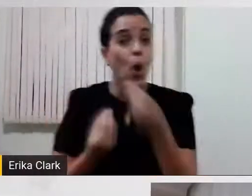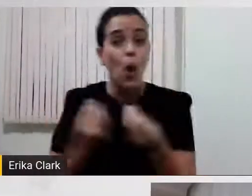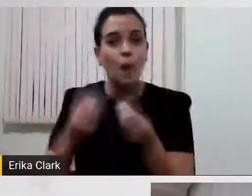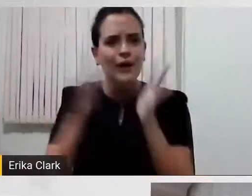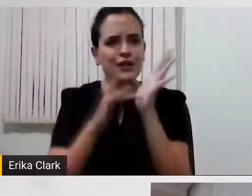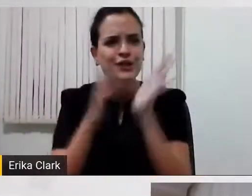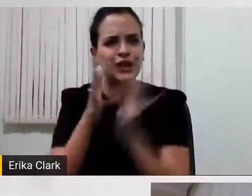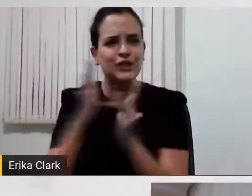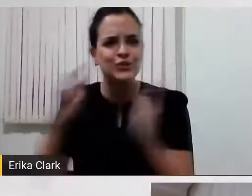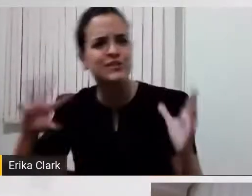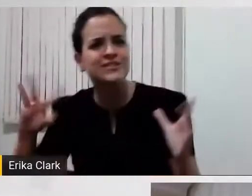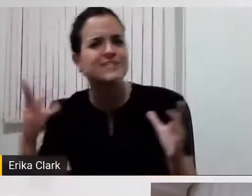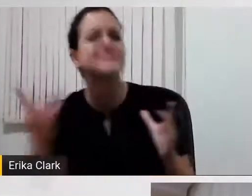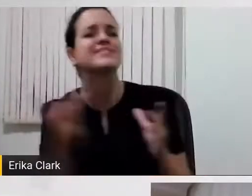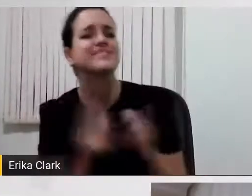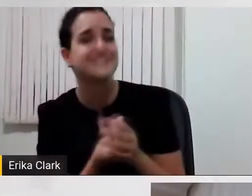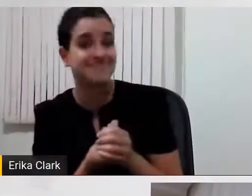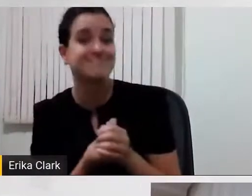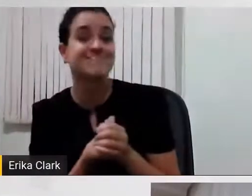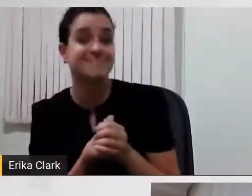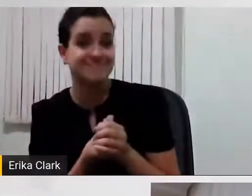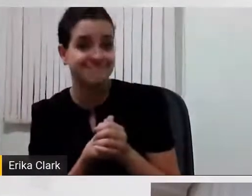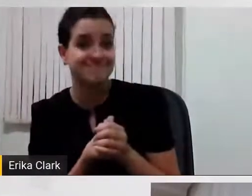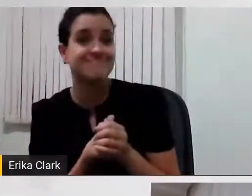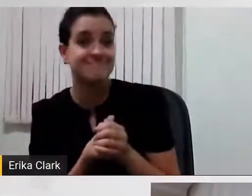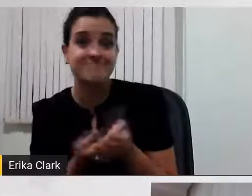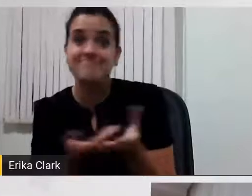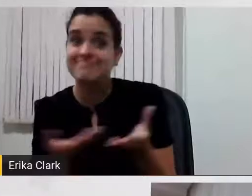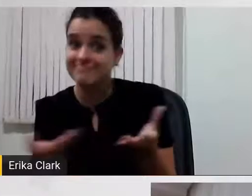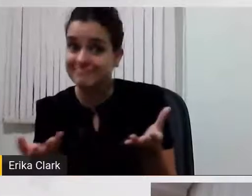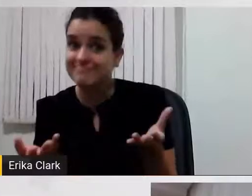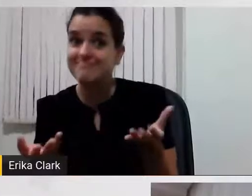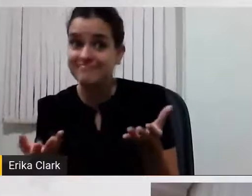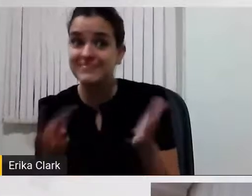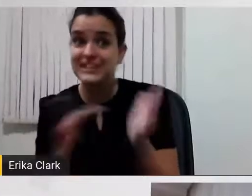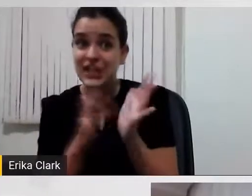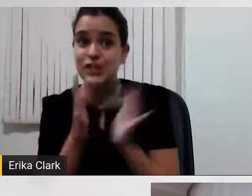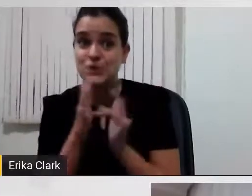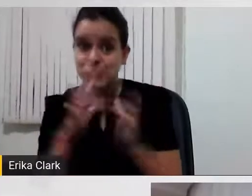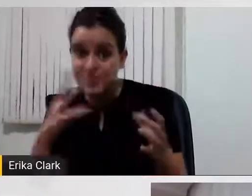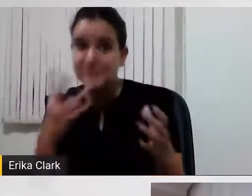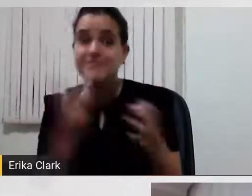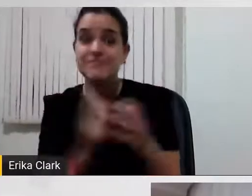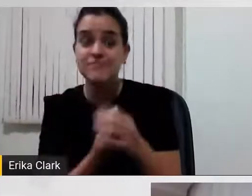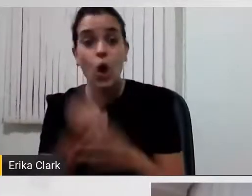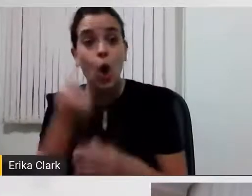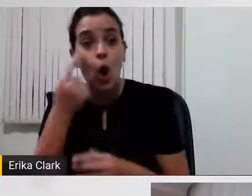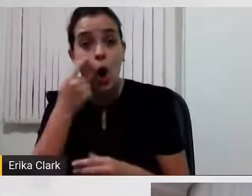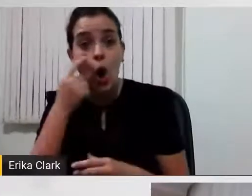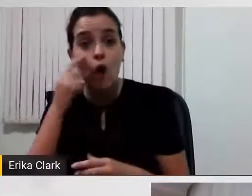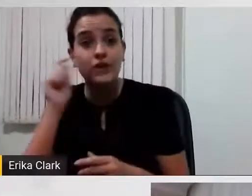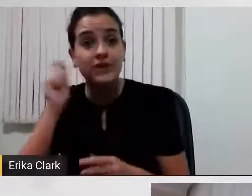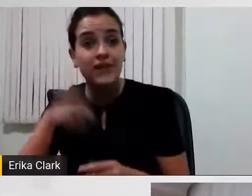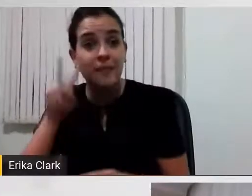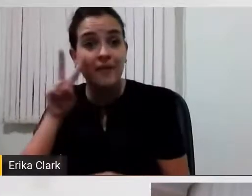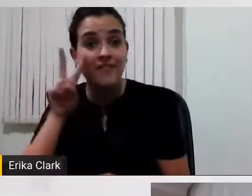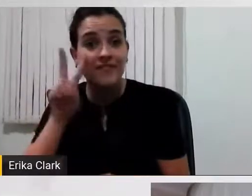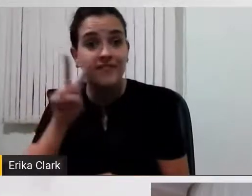é? Olha que mensagem inclusiva que ele estava nos dando naquele momento. Olhos de ver e ouvidos de ouvir. Presta atenção na outra